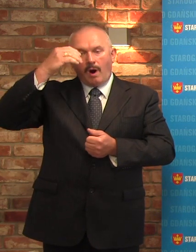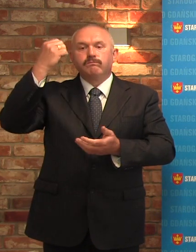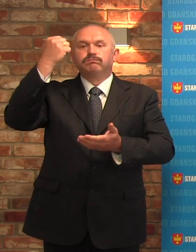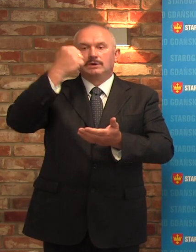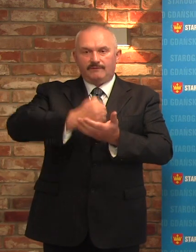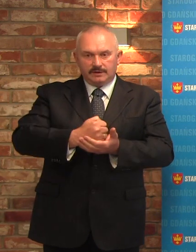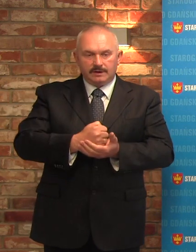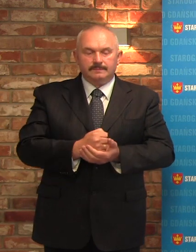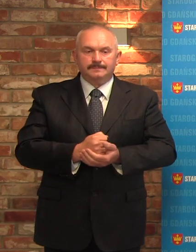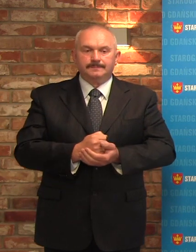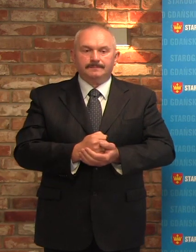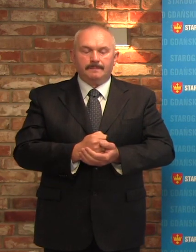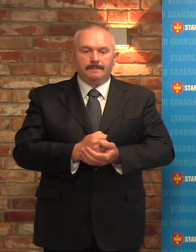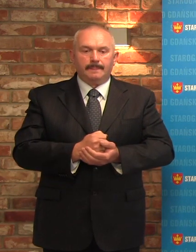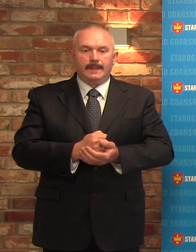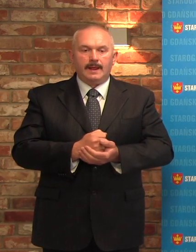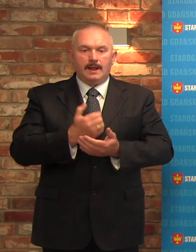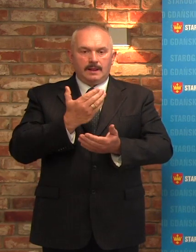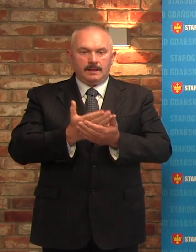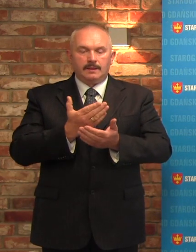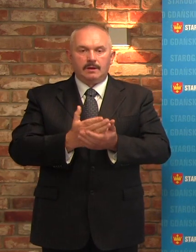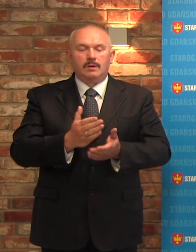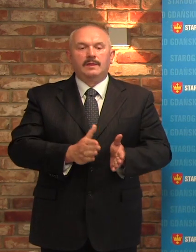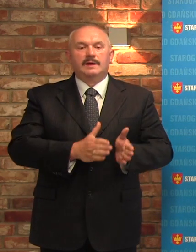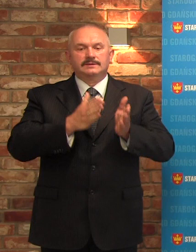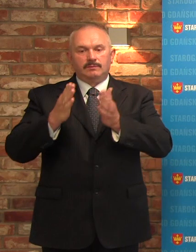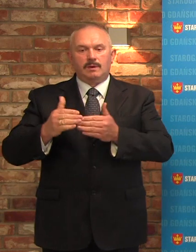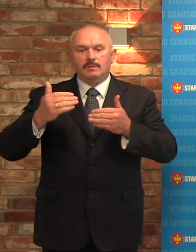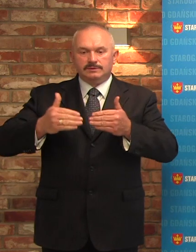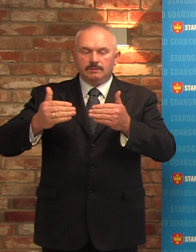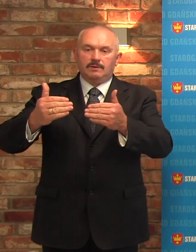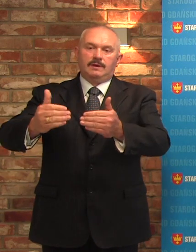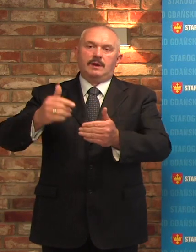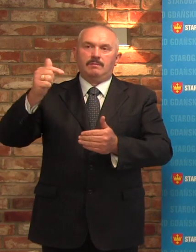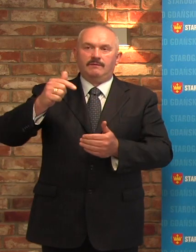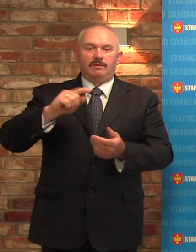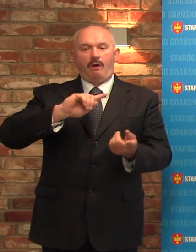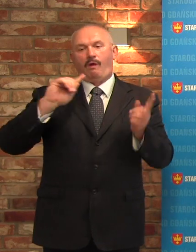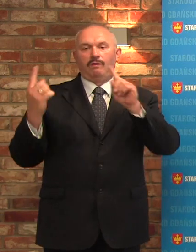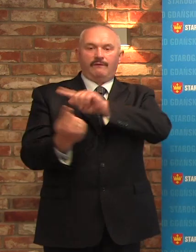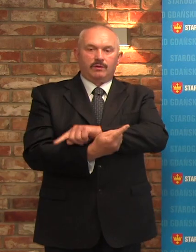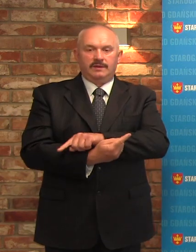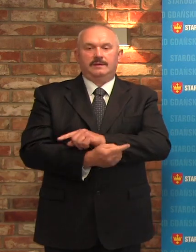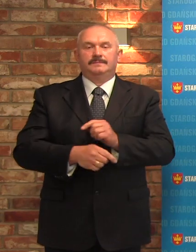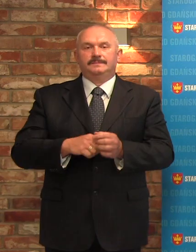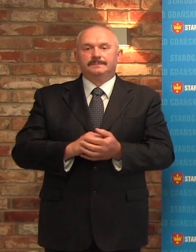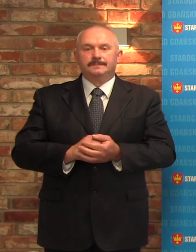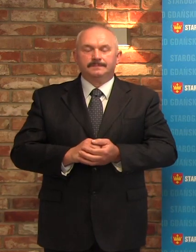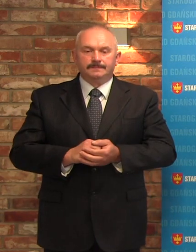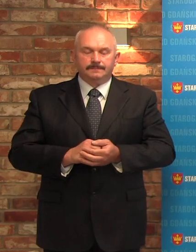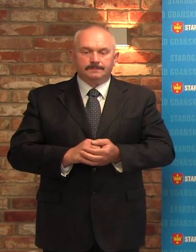to myślę, że jak gdyby kolejność postępowania została tutaj diametralnie